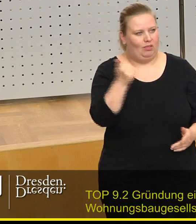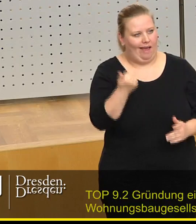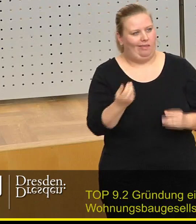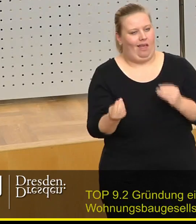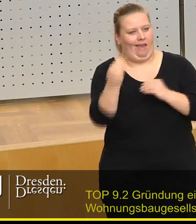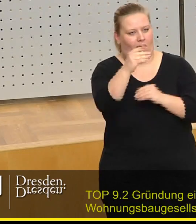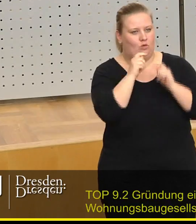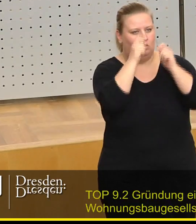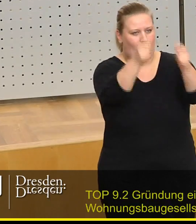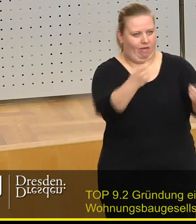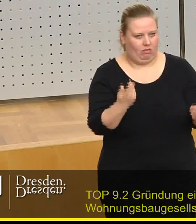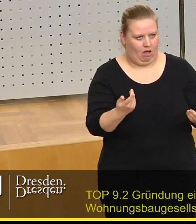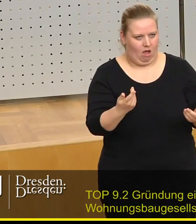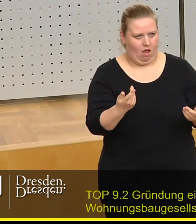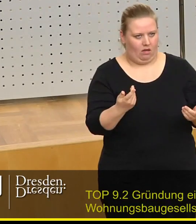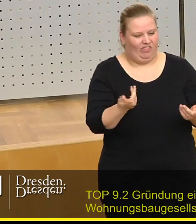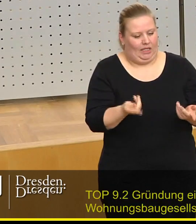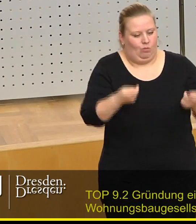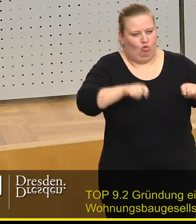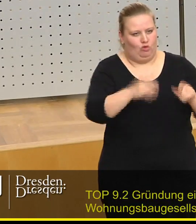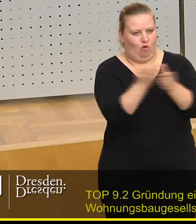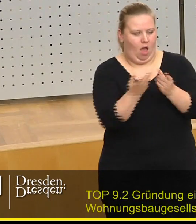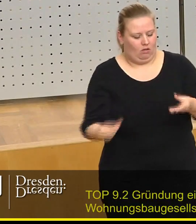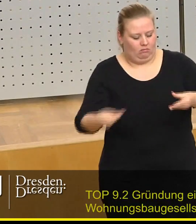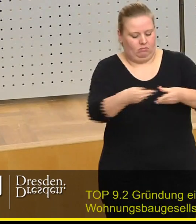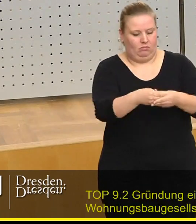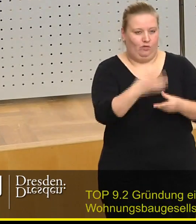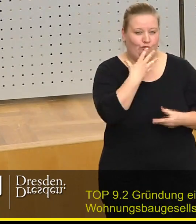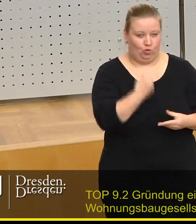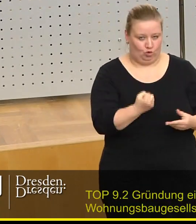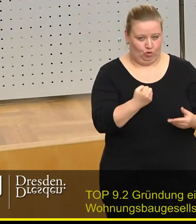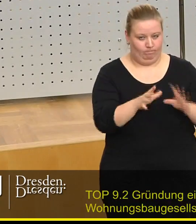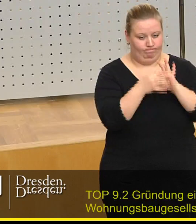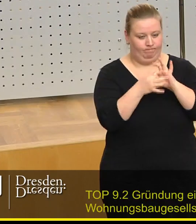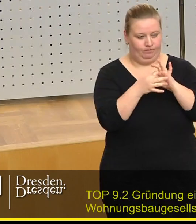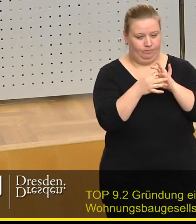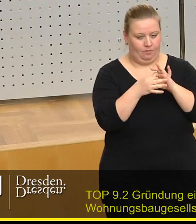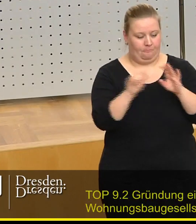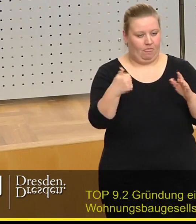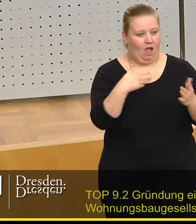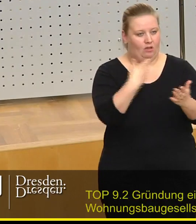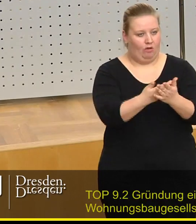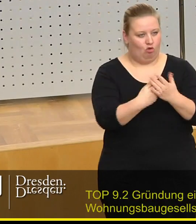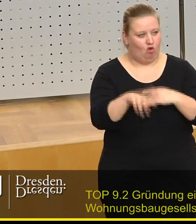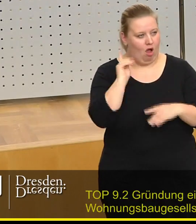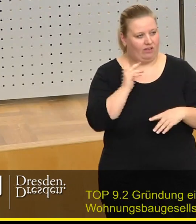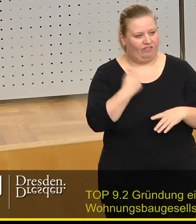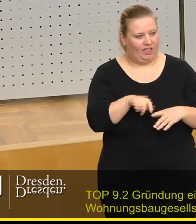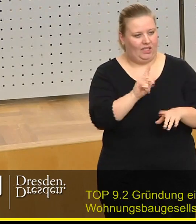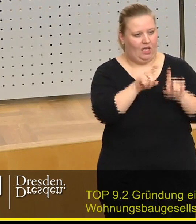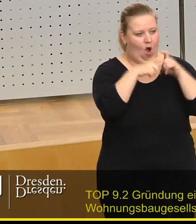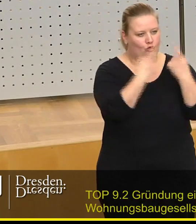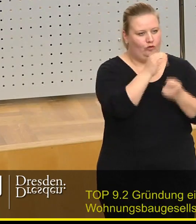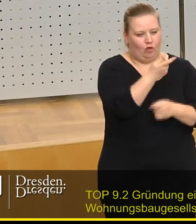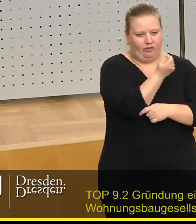Ergänzungsantrag noch in die Beschlussvorlage einbringen. Und zwar ist unser Vorschlag, der Bericht des Ausschusses Finanzen und